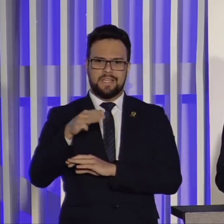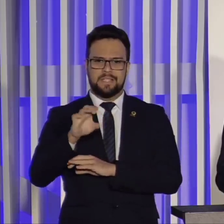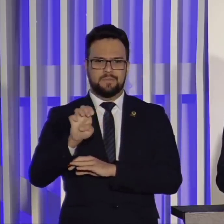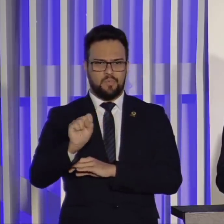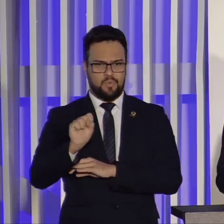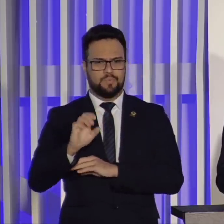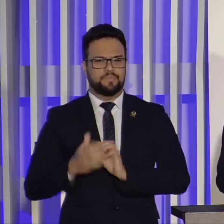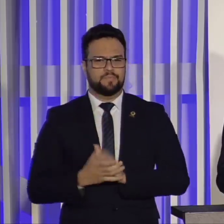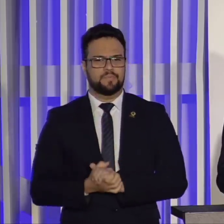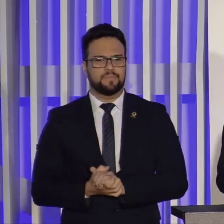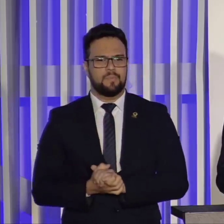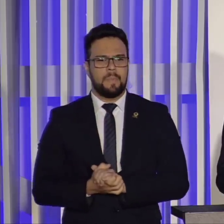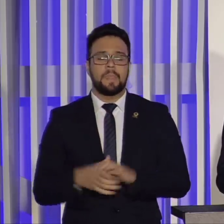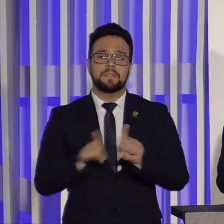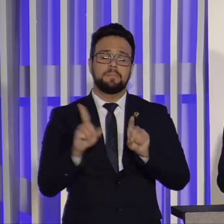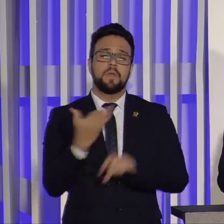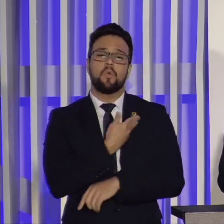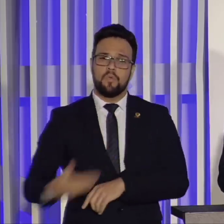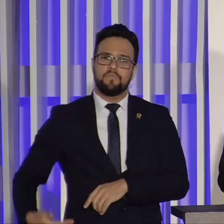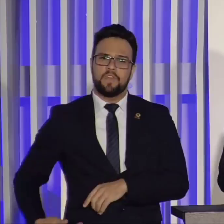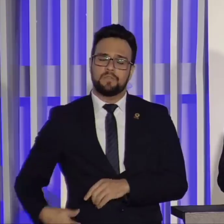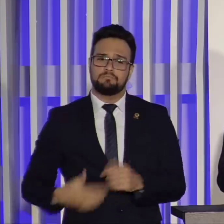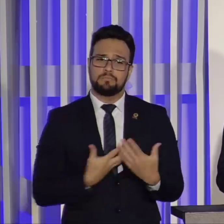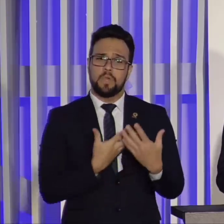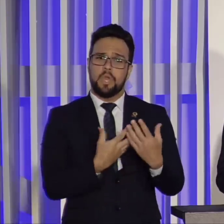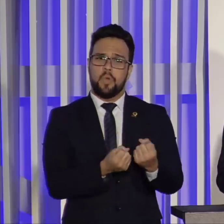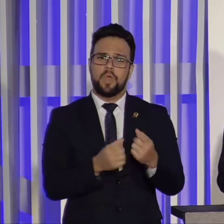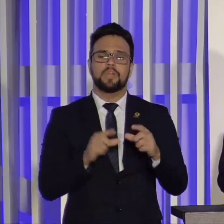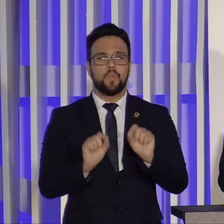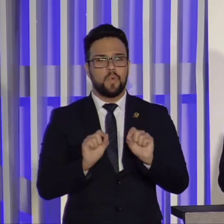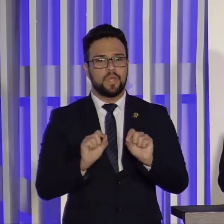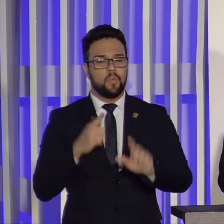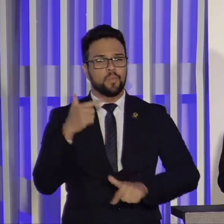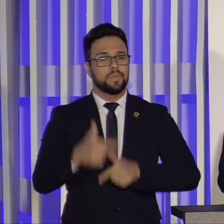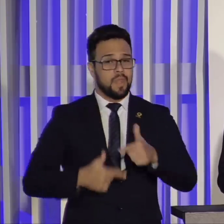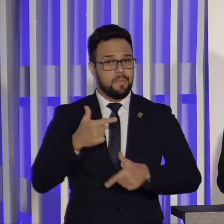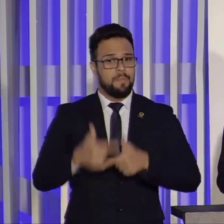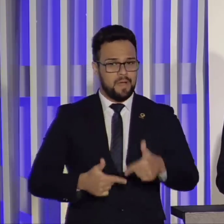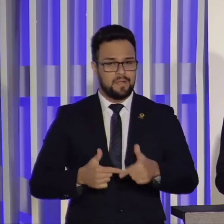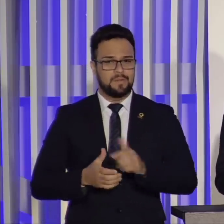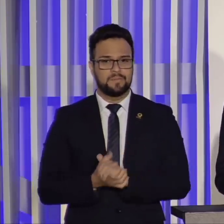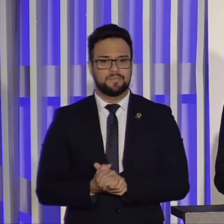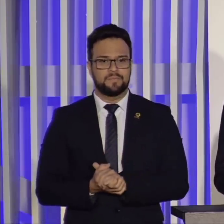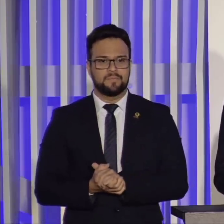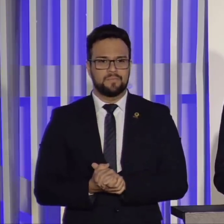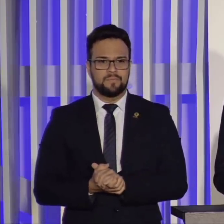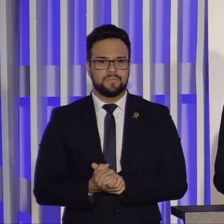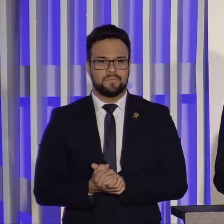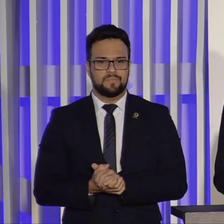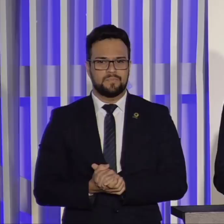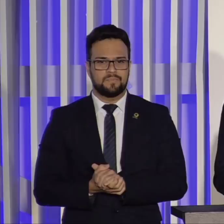Um governo que também reconhece o trabalho daqueles que